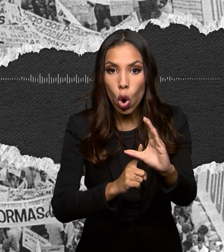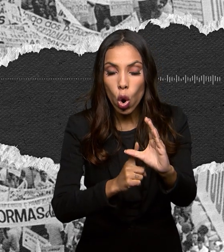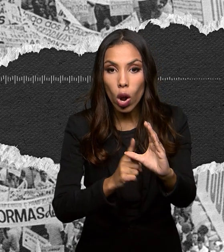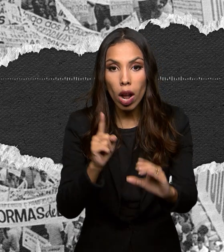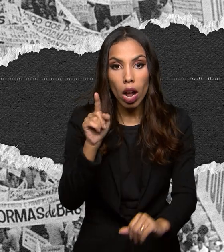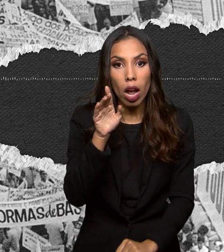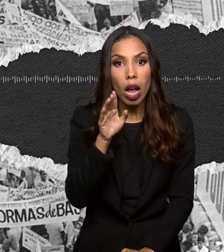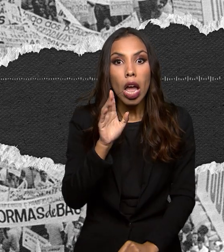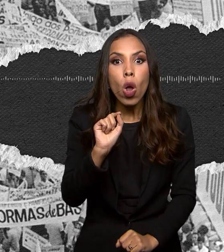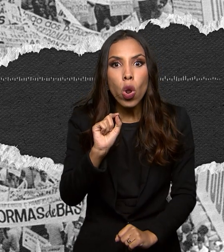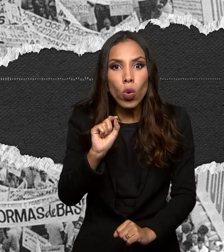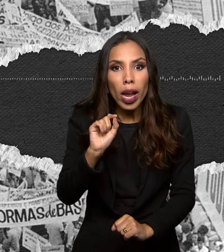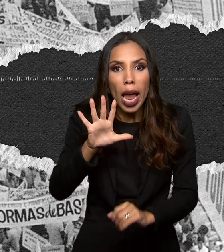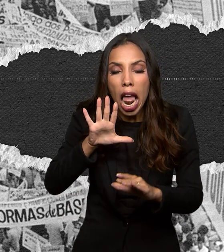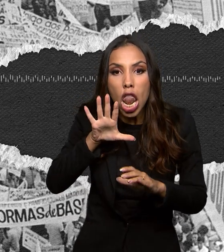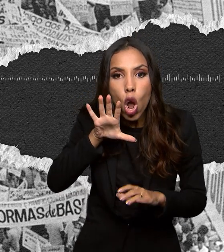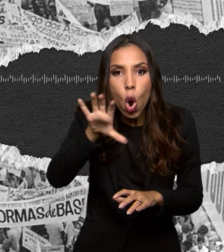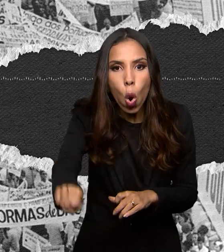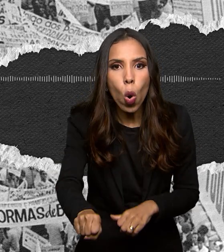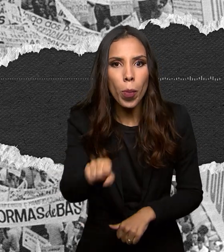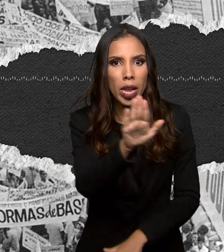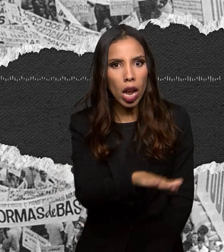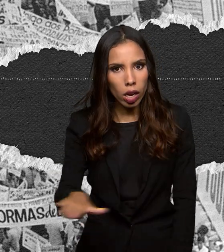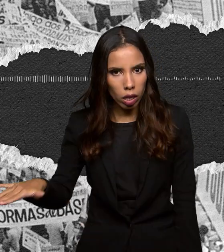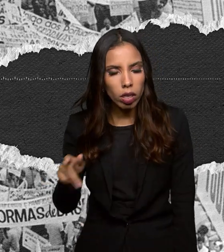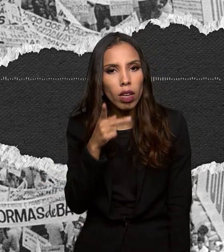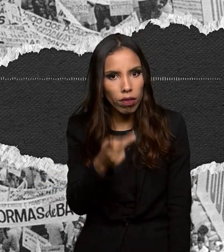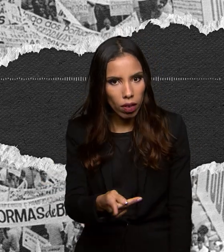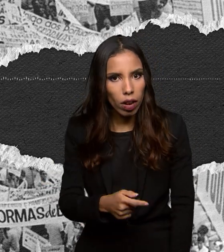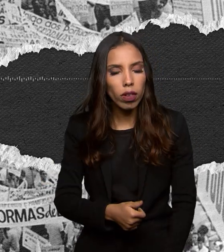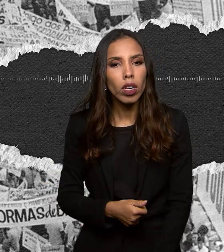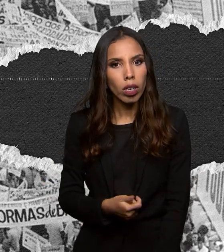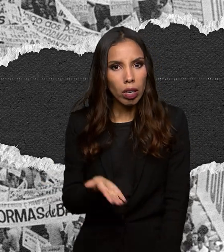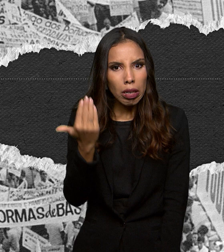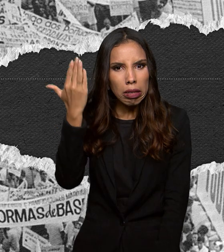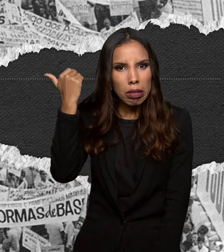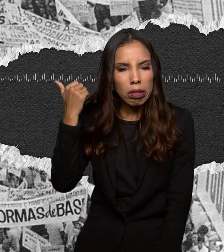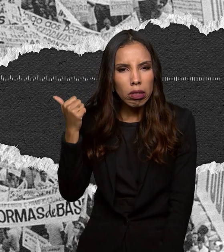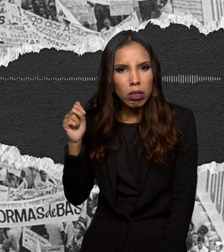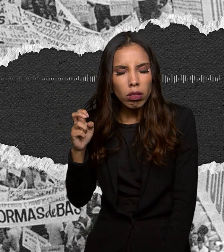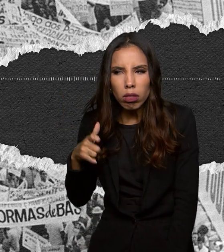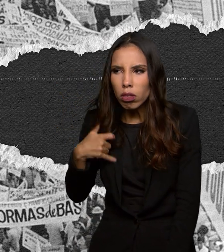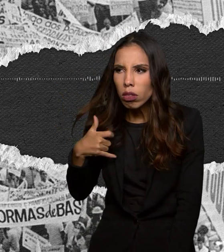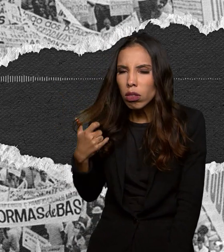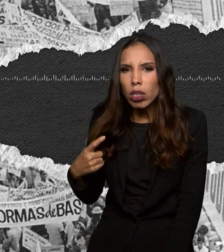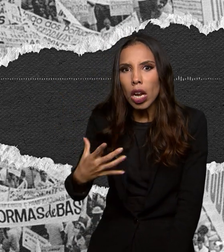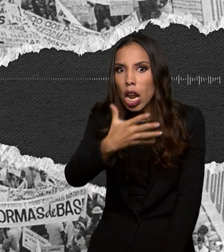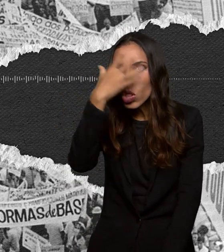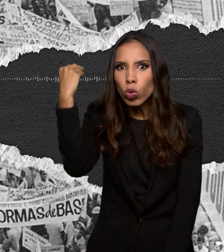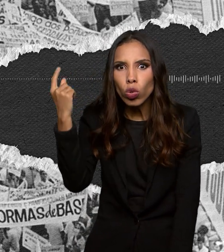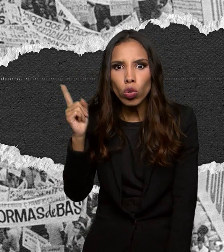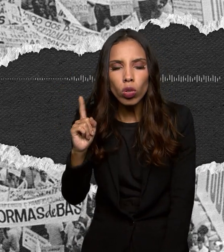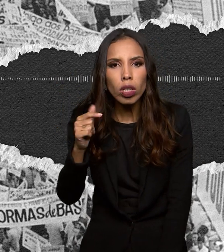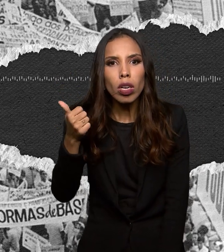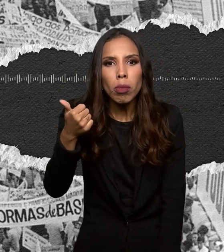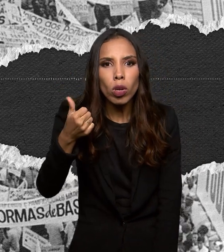fotógrafo Jorge Araújo tinha 15 anos em 1964 e não se esquece do que significava qualquer sinal de